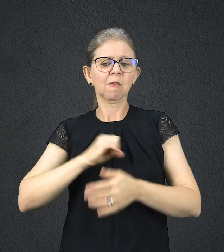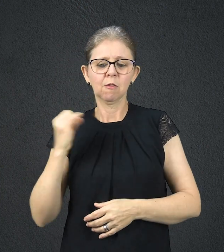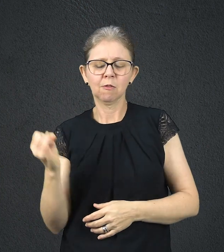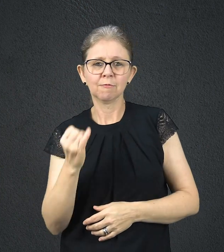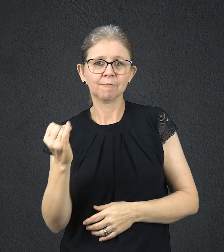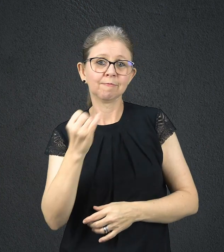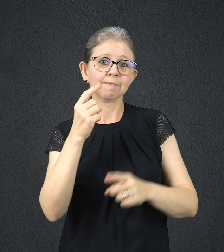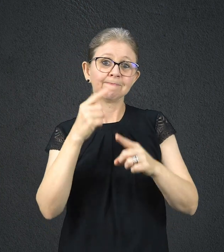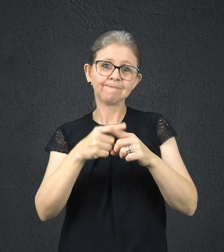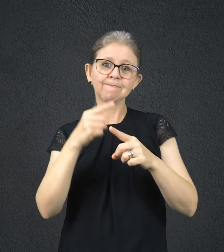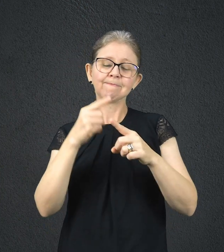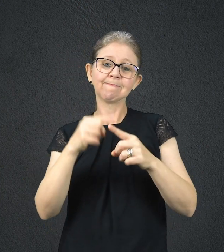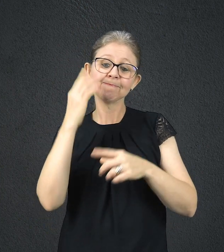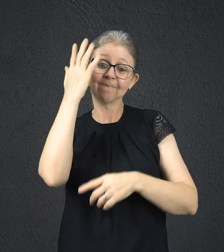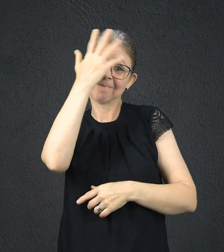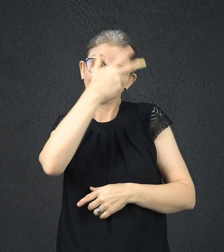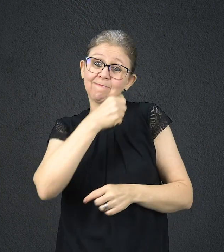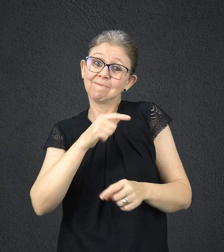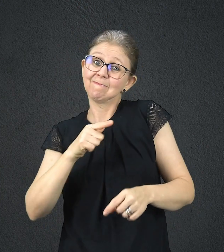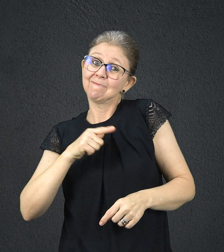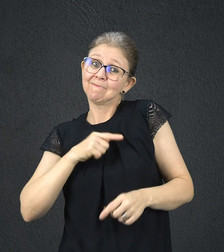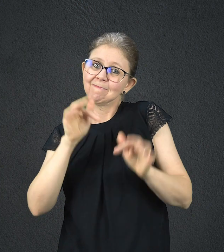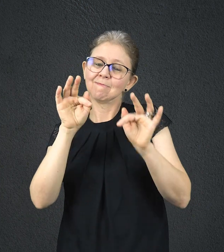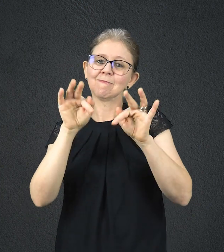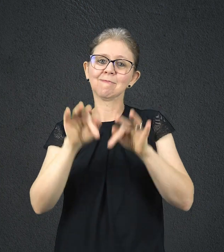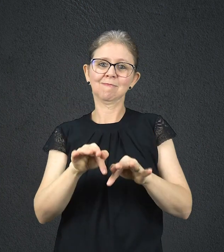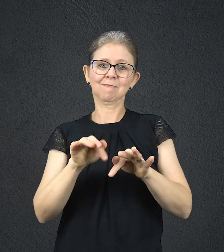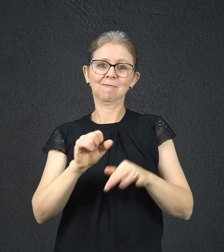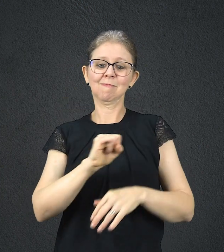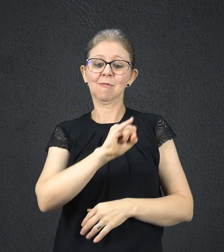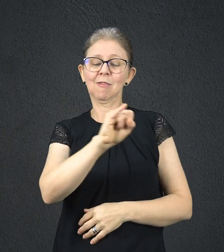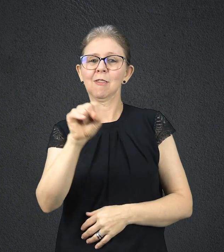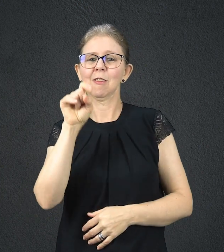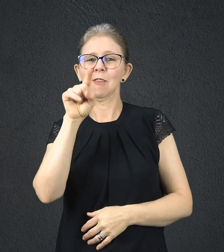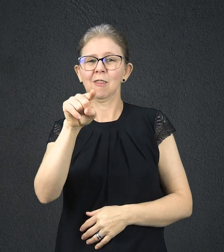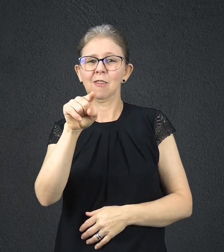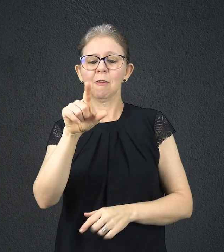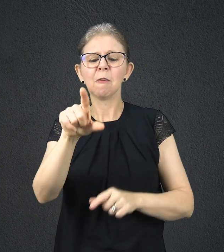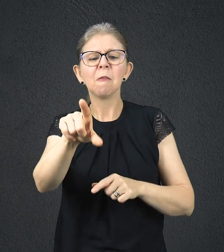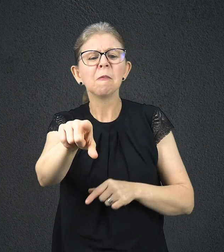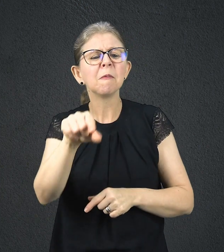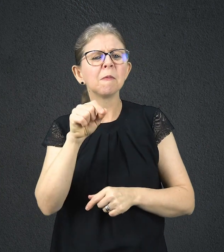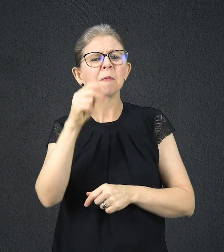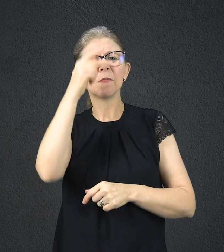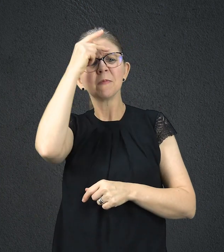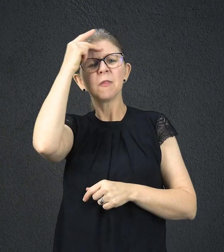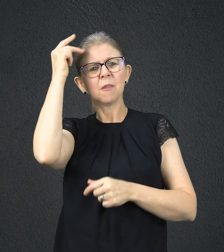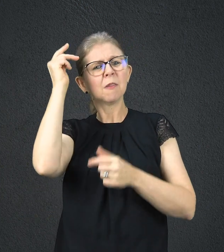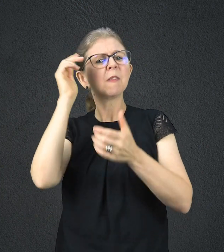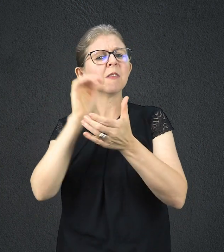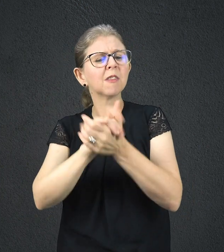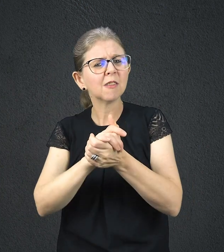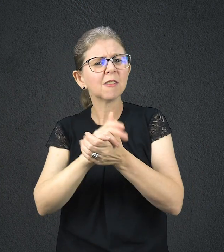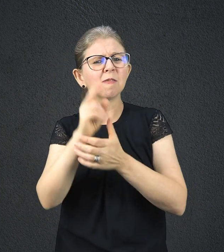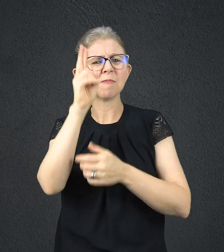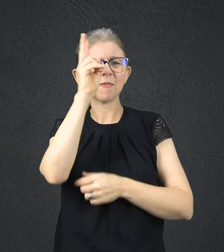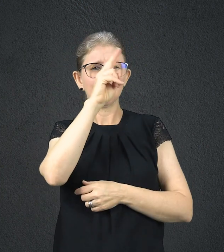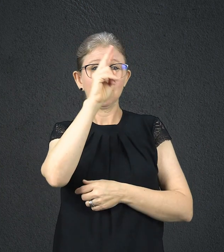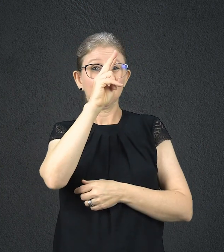uma pessoa para ser seu cônjuge, não se deixe fascinar apenas pelas aparências, mas procure discernir, acima de